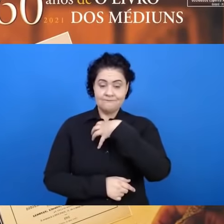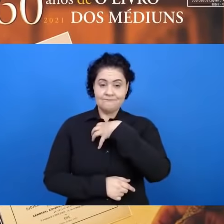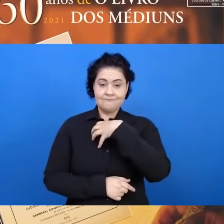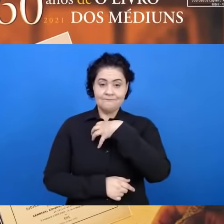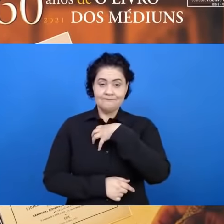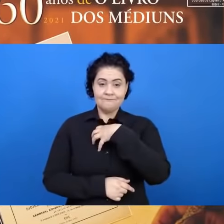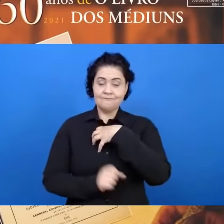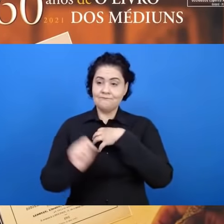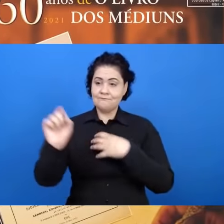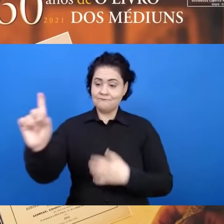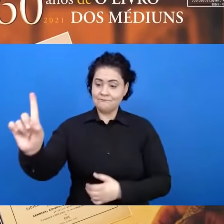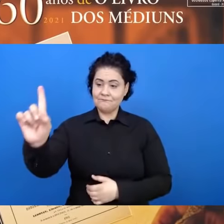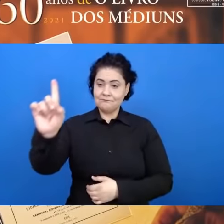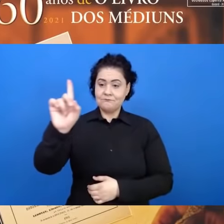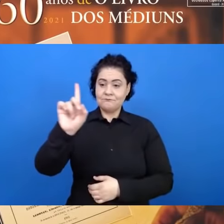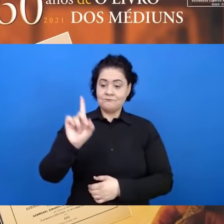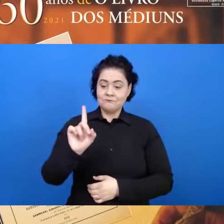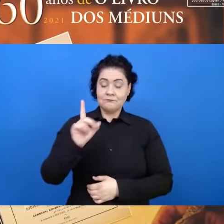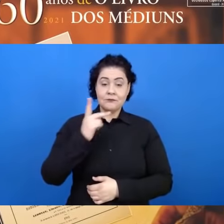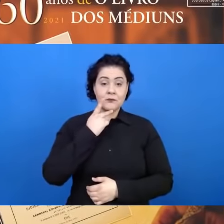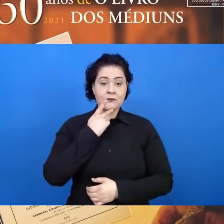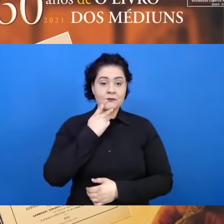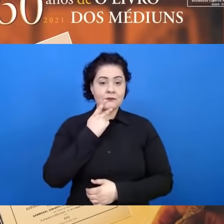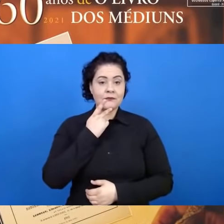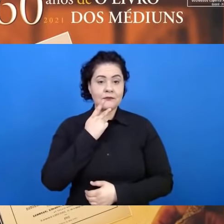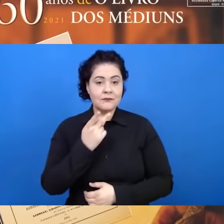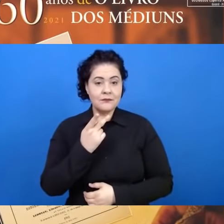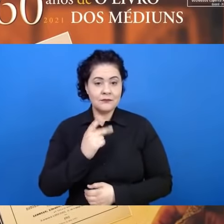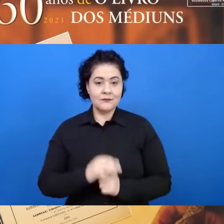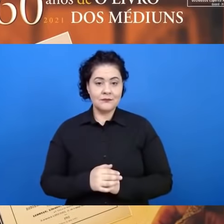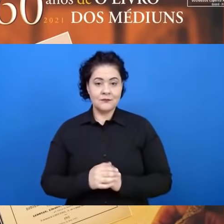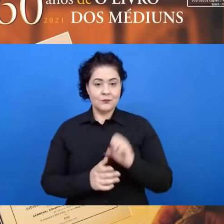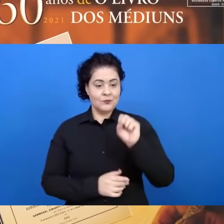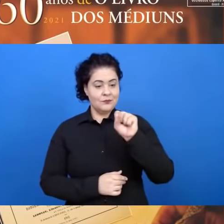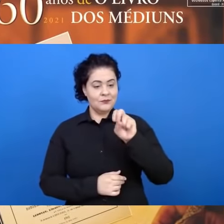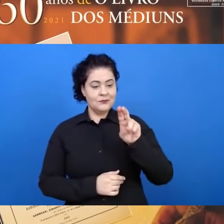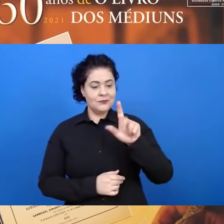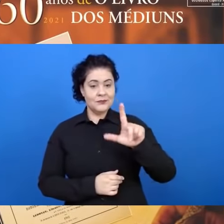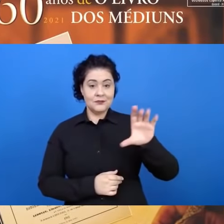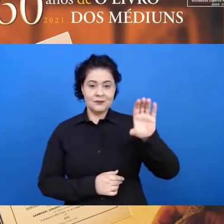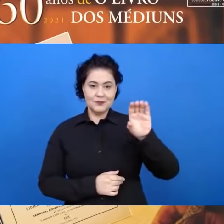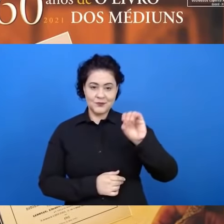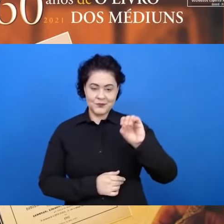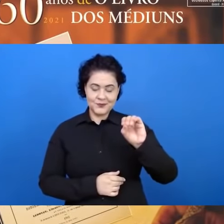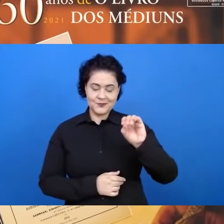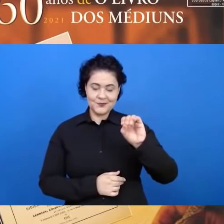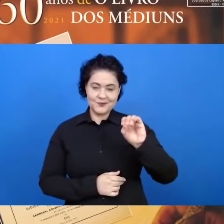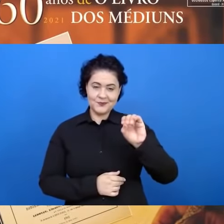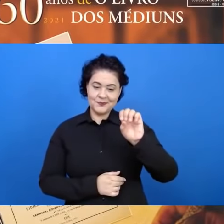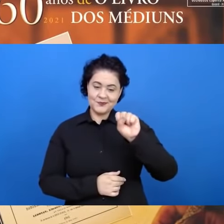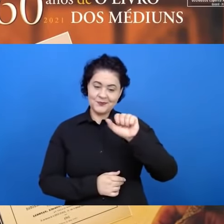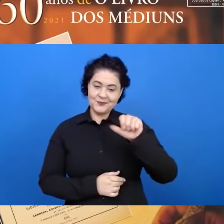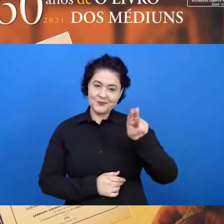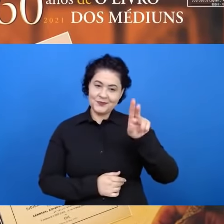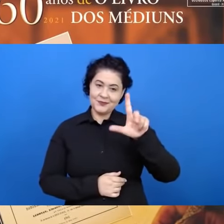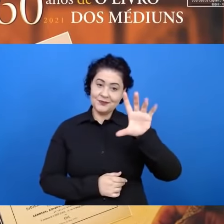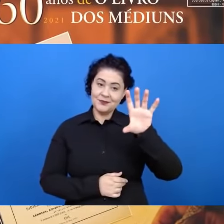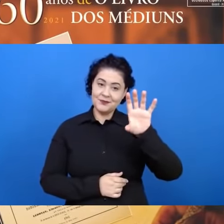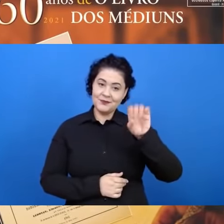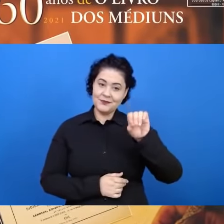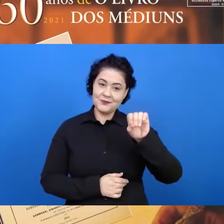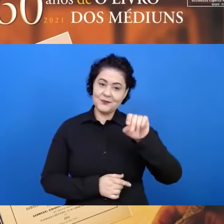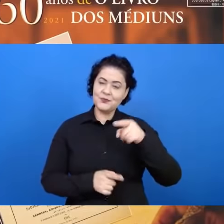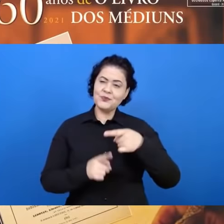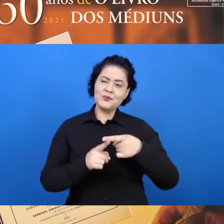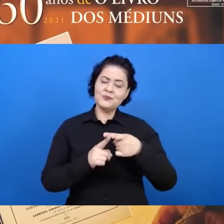desconhecido se fez ouvir Saulo, Saulo, por que me